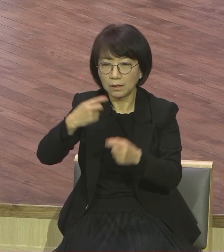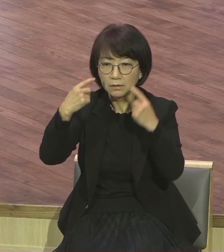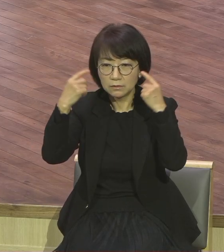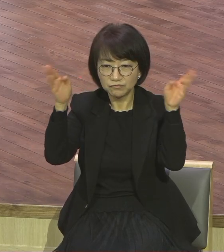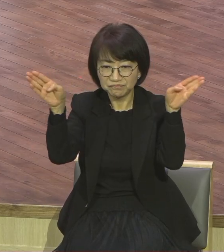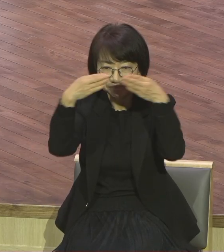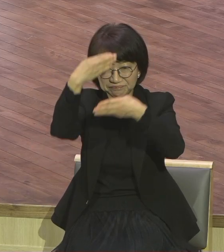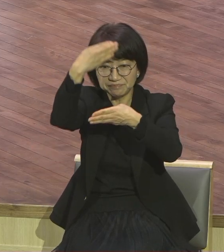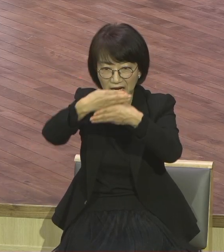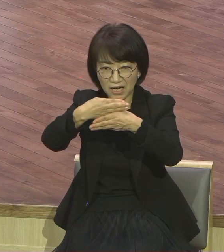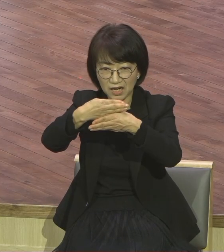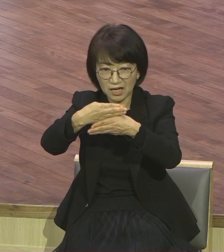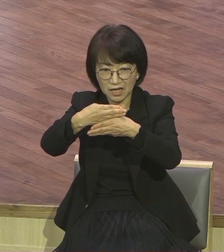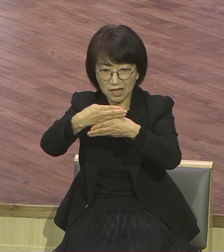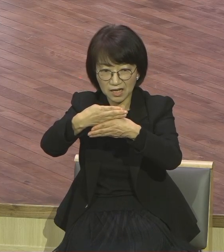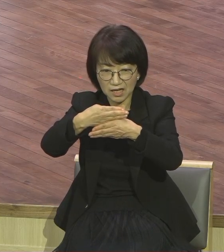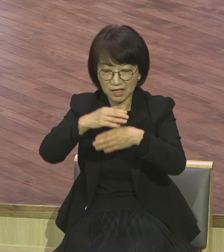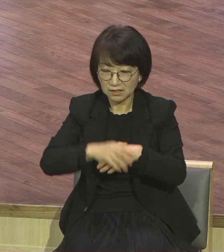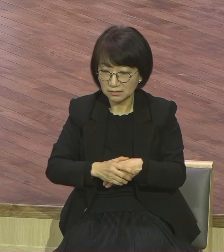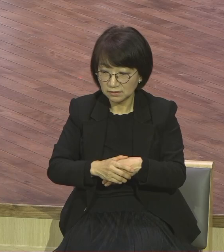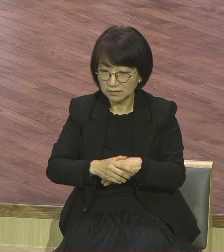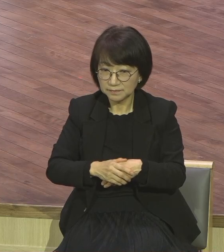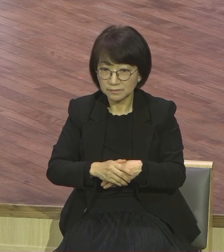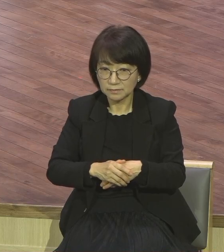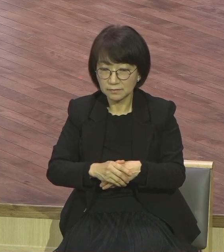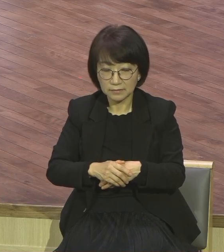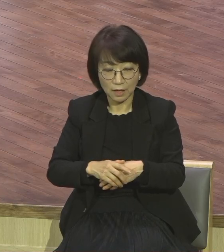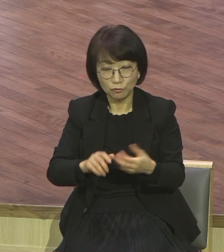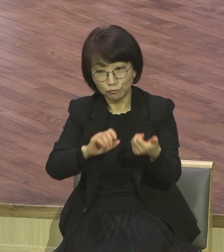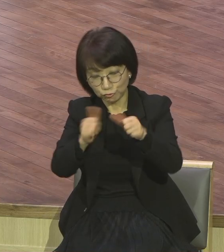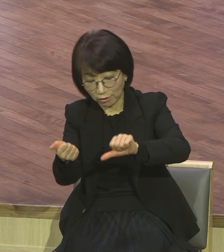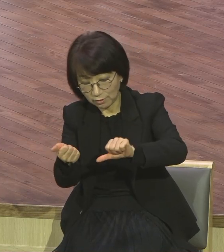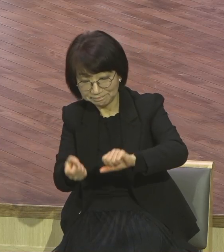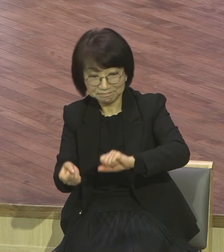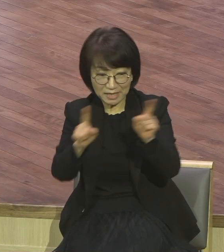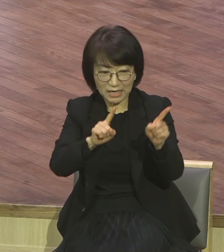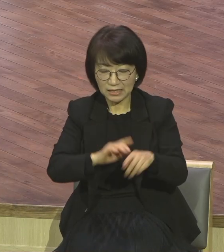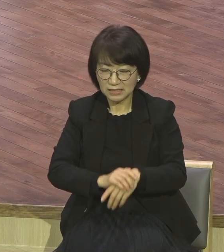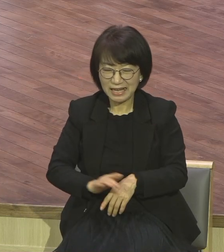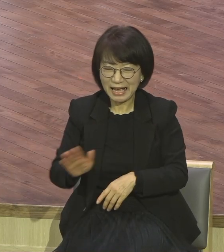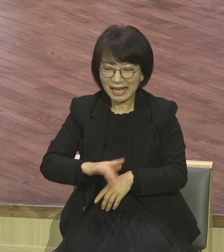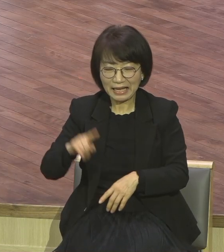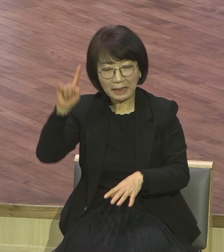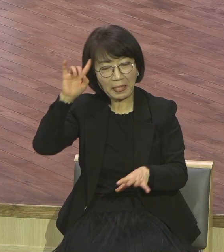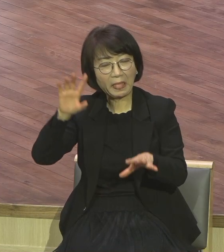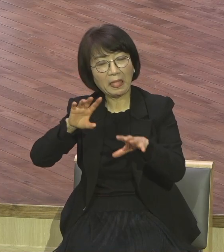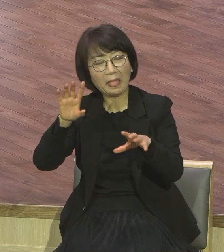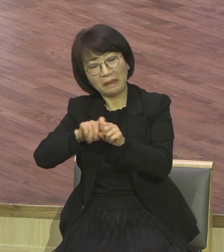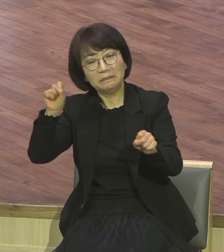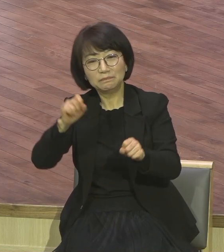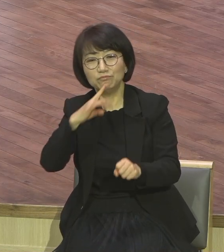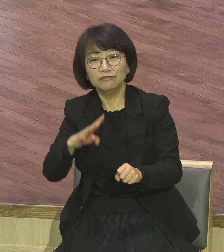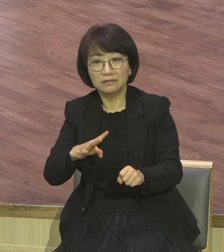살아나도 안 믿습니다. 뭐 기절했겠지 뭐 뭐 불치병 치대에 에이 그거 뭐 원래 또